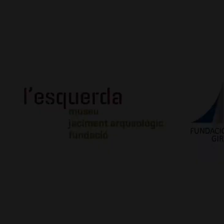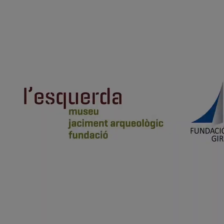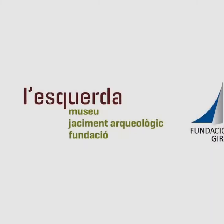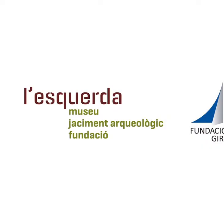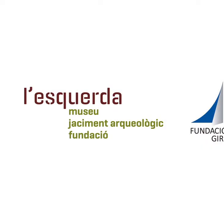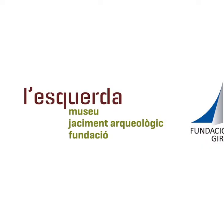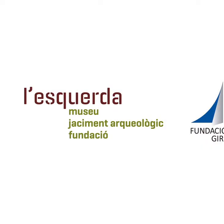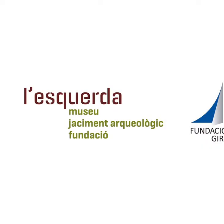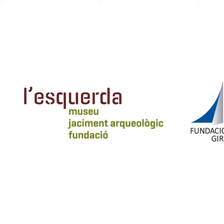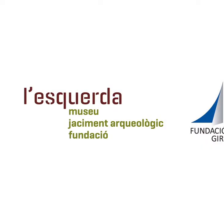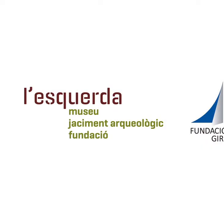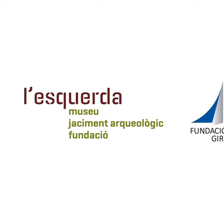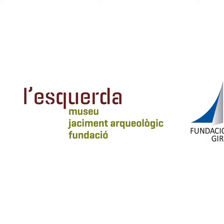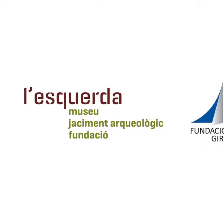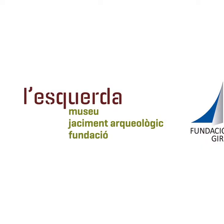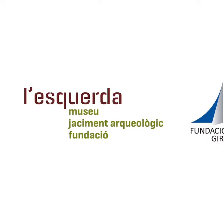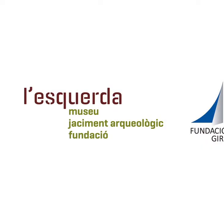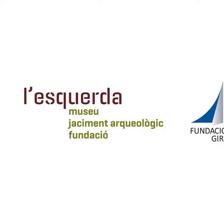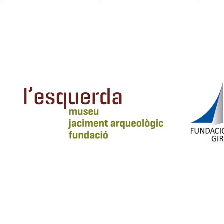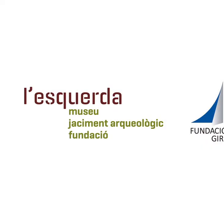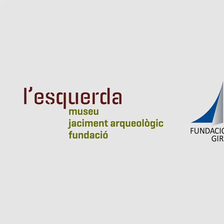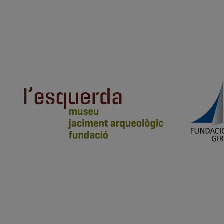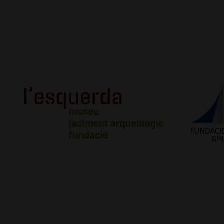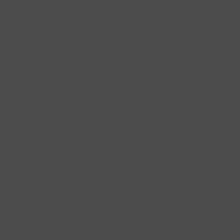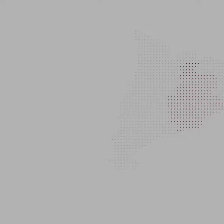Fins demà. Gràcies.